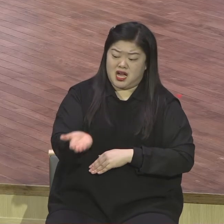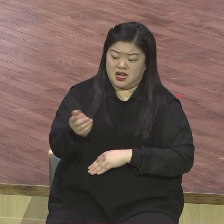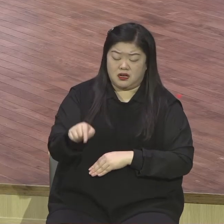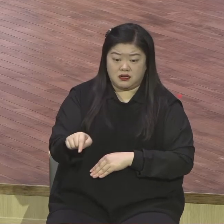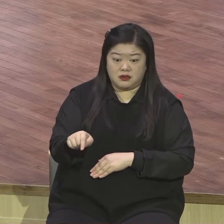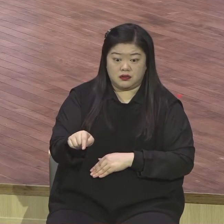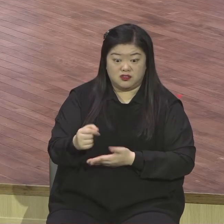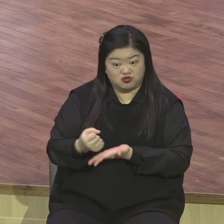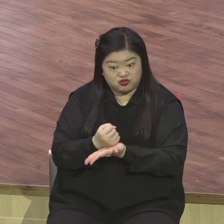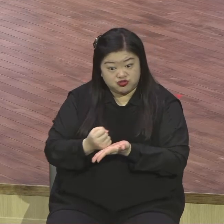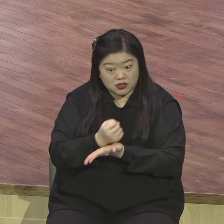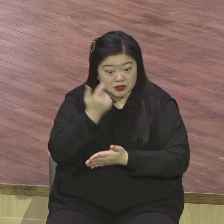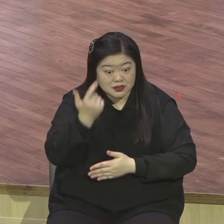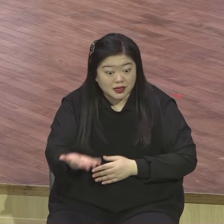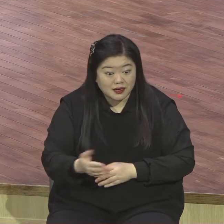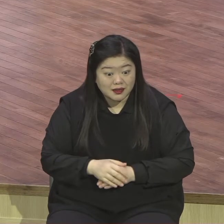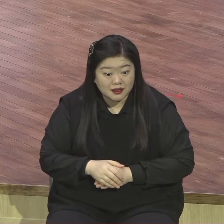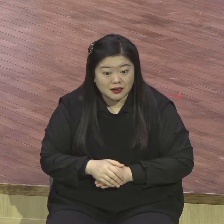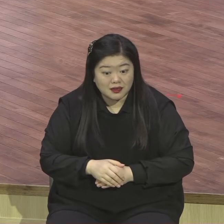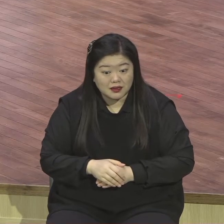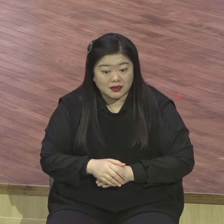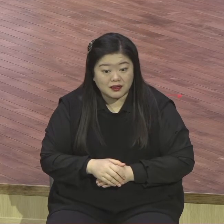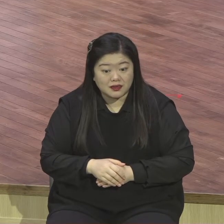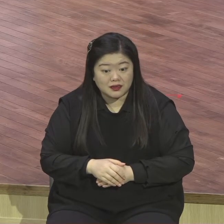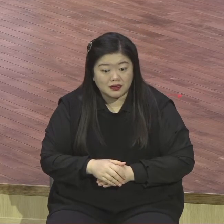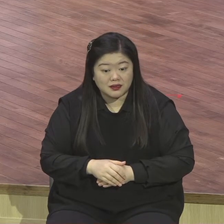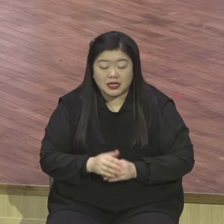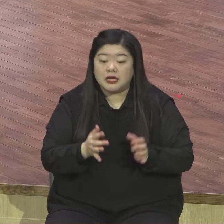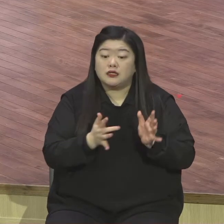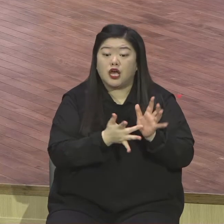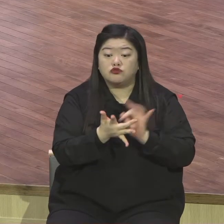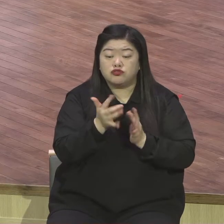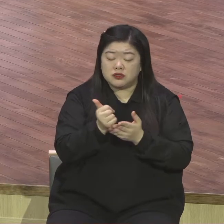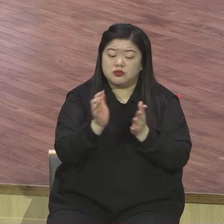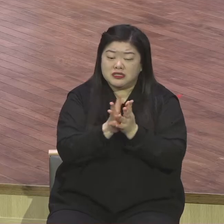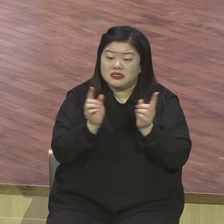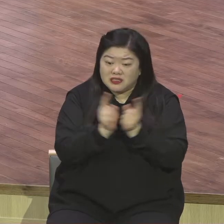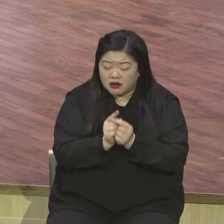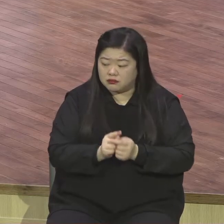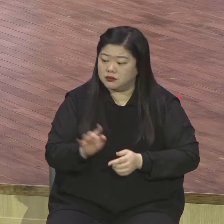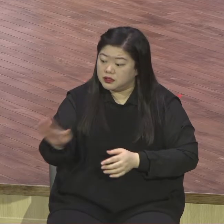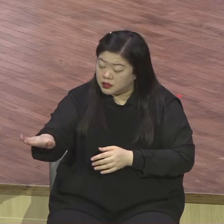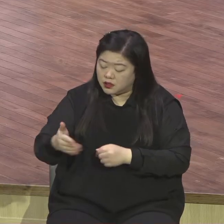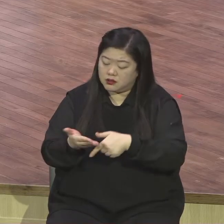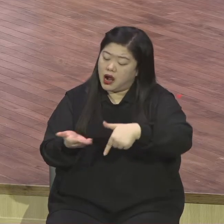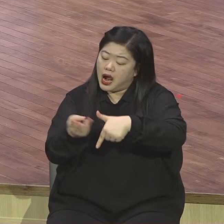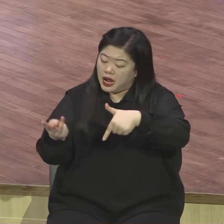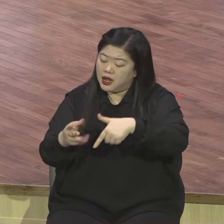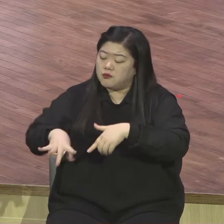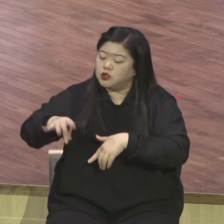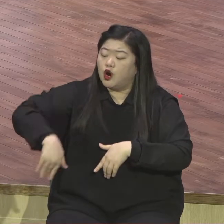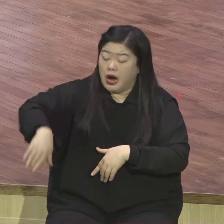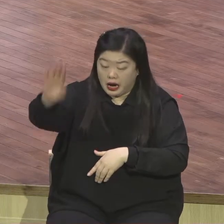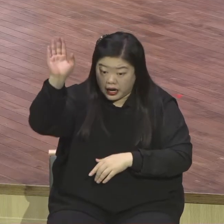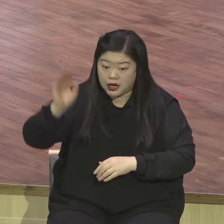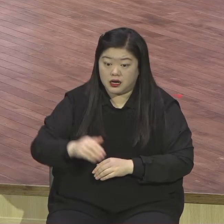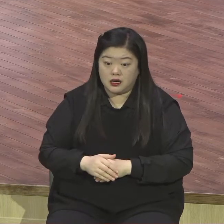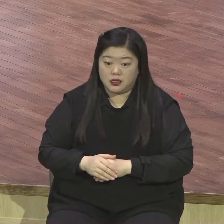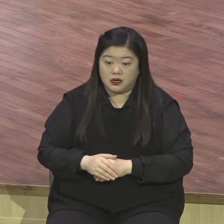죽을 고통을 이런 풍랑을 만난 것이 우연이겠냐